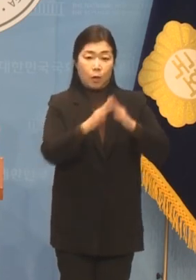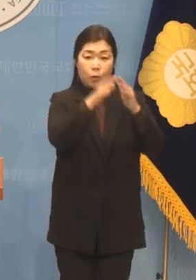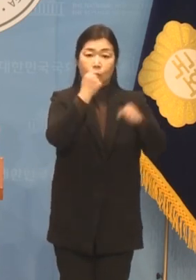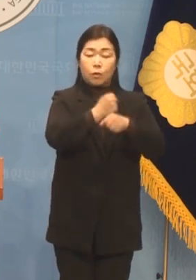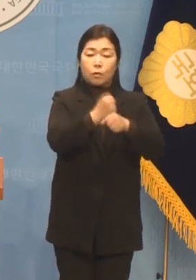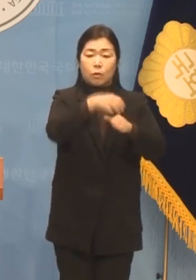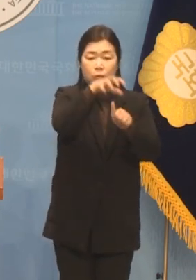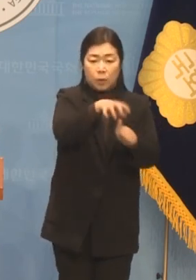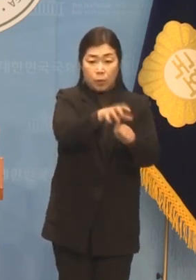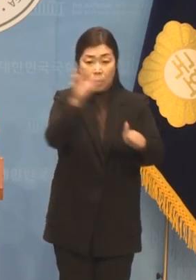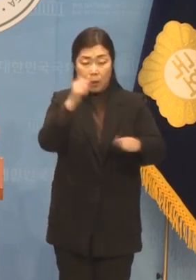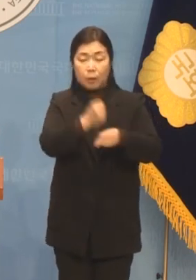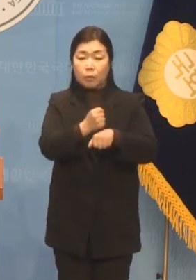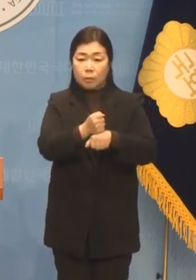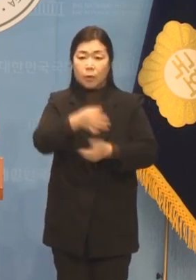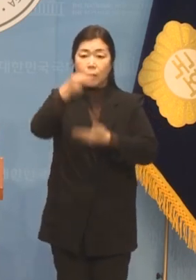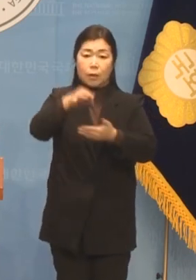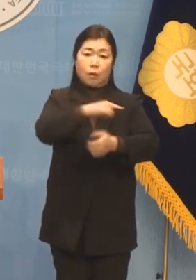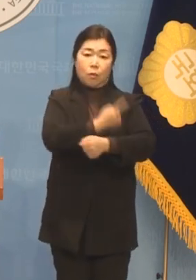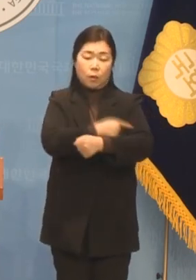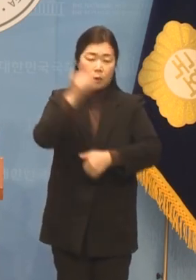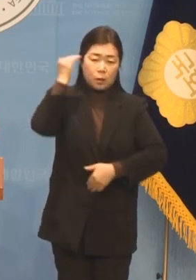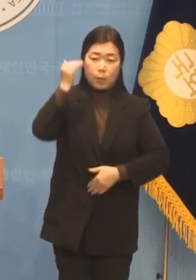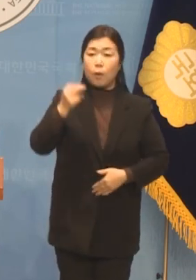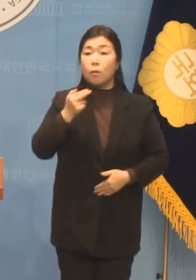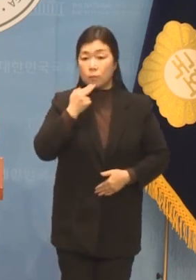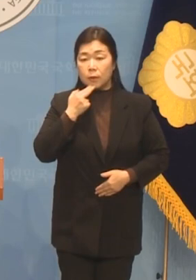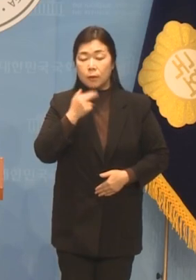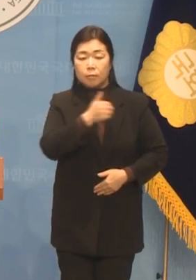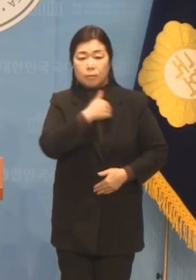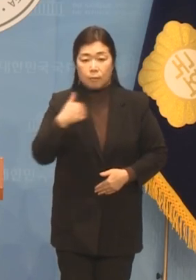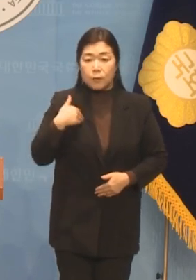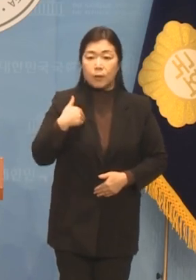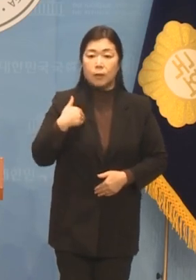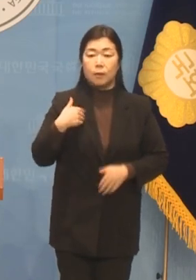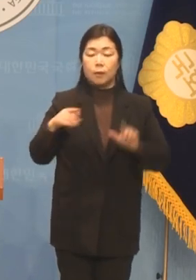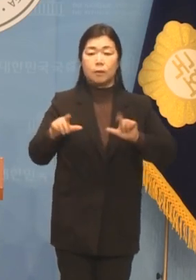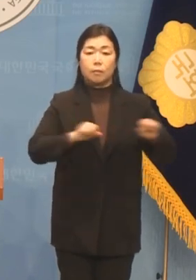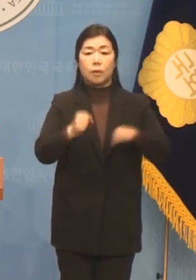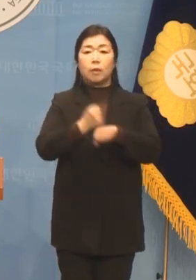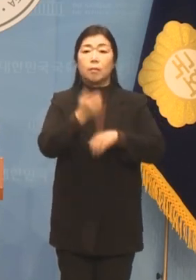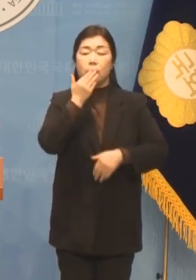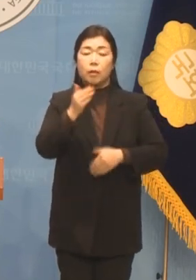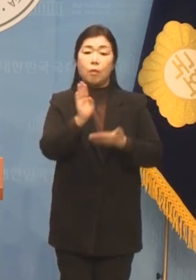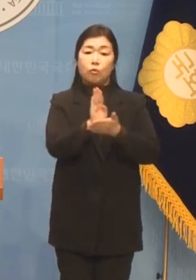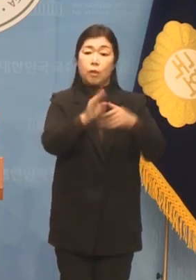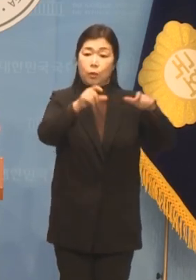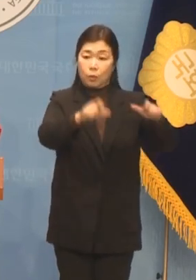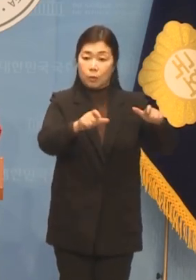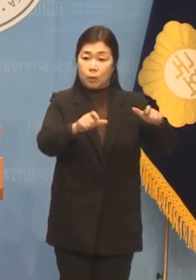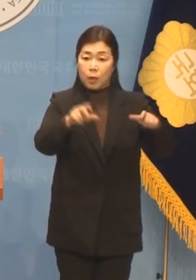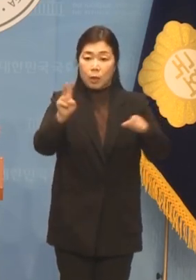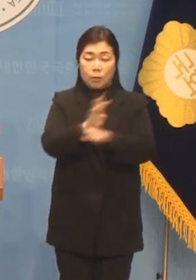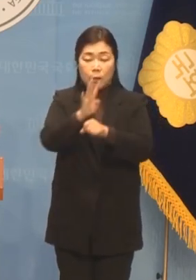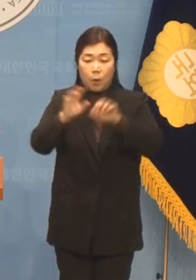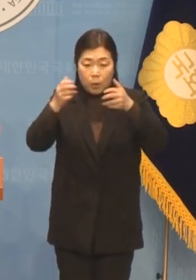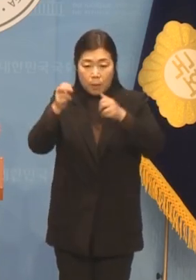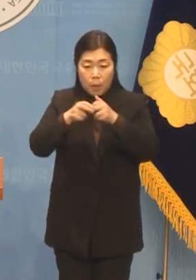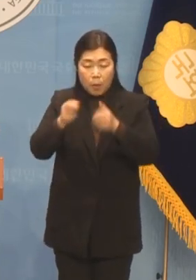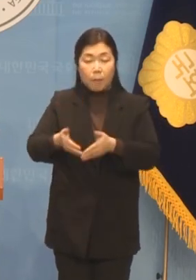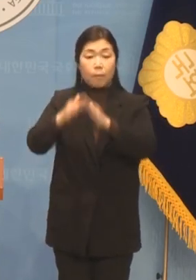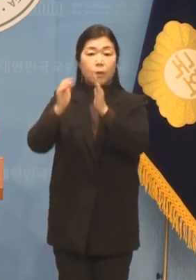권리인 재산권을 침배받지 않고 당당하게 행사할 수 있는 분당 24시간 어린이병원을 유치해서